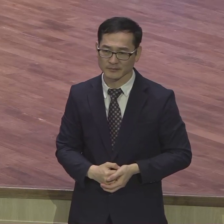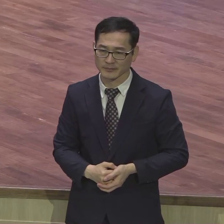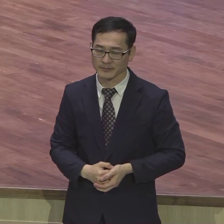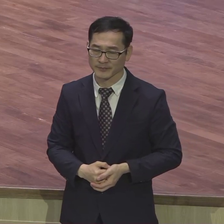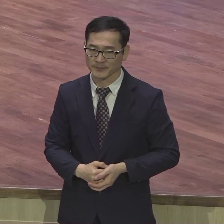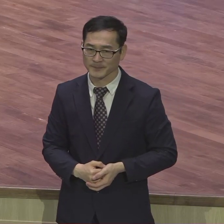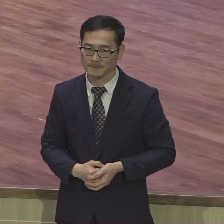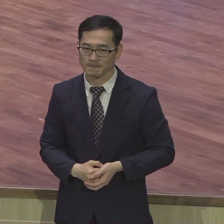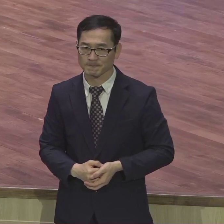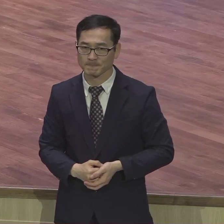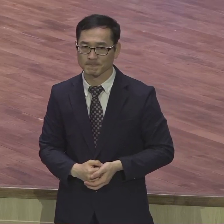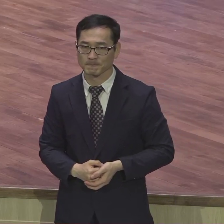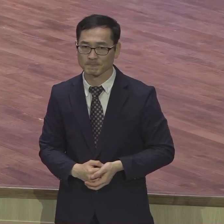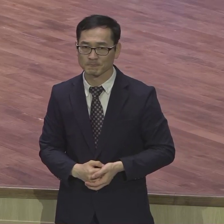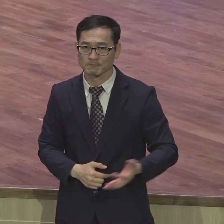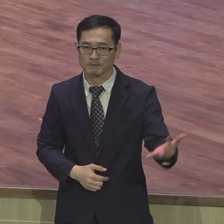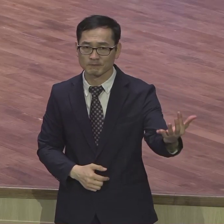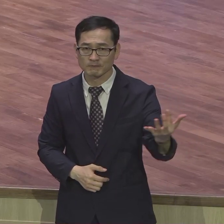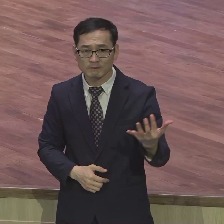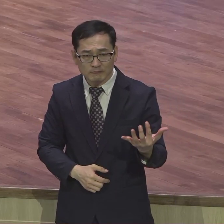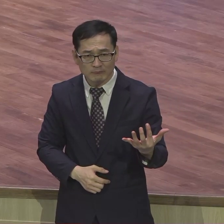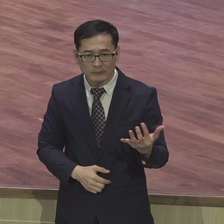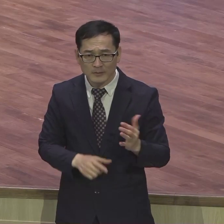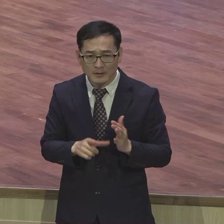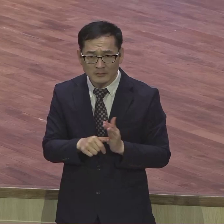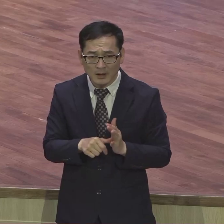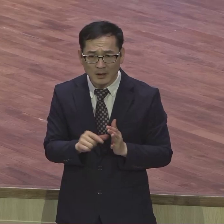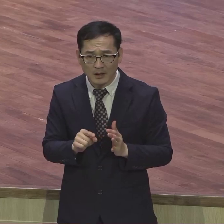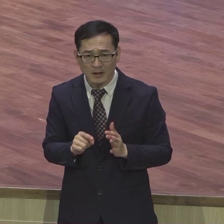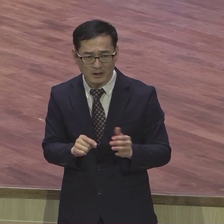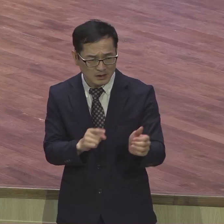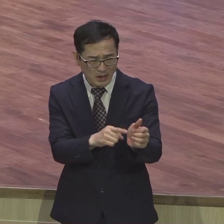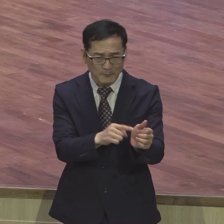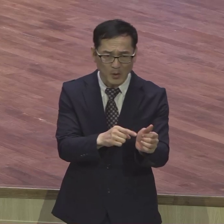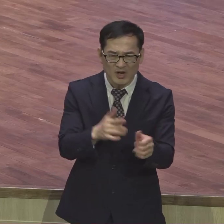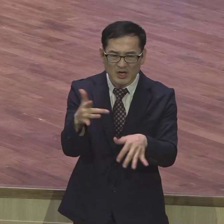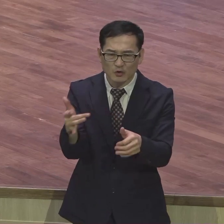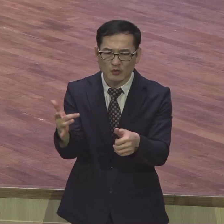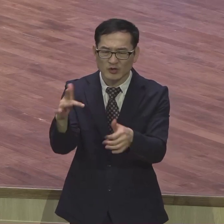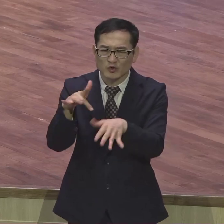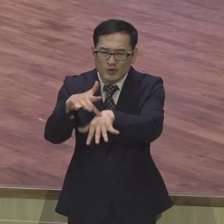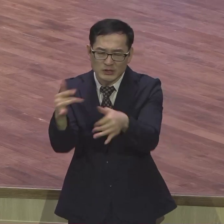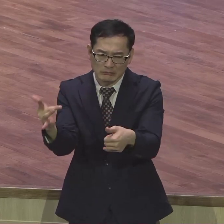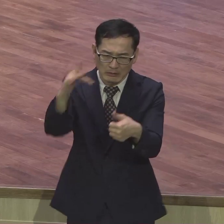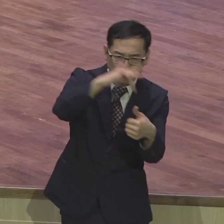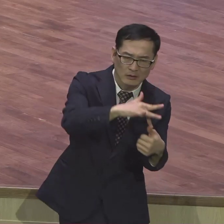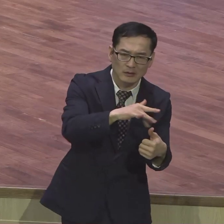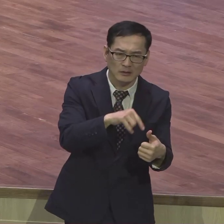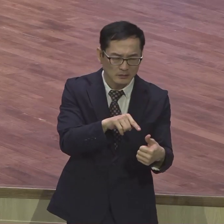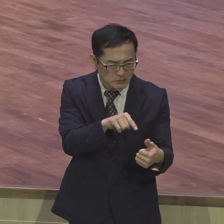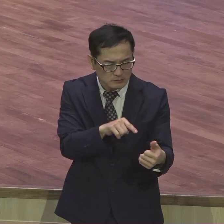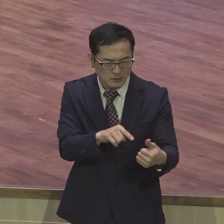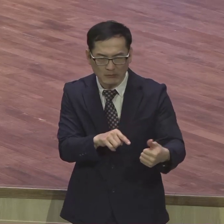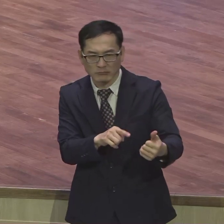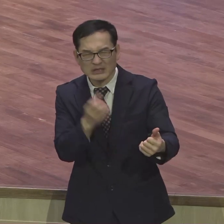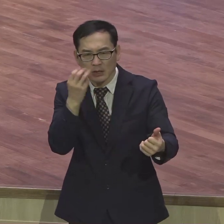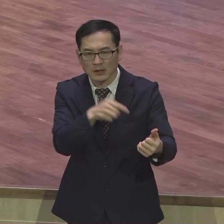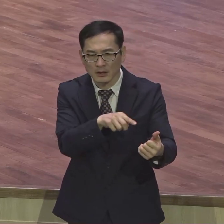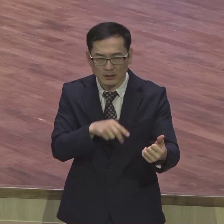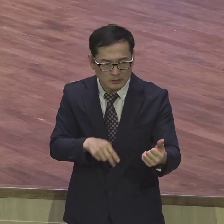그걸 오는데 그걸 어떻게 합니까? 귀신을 내가 해봤어야지 마태복음, 요한복음 사복음에서 보니까